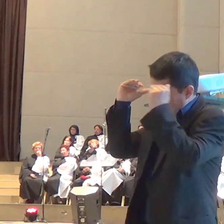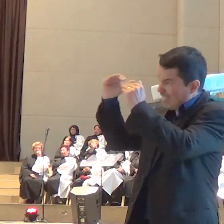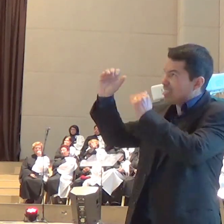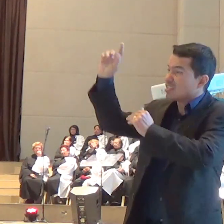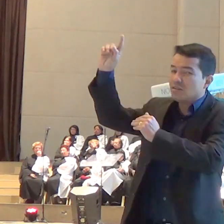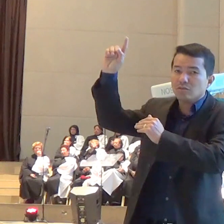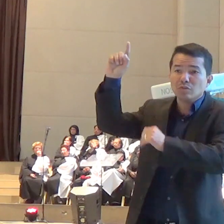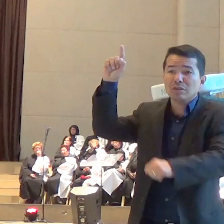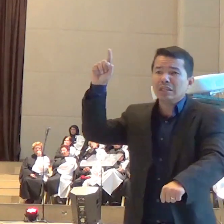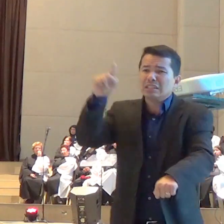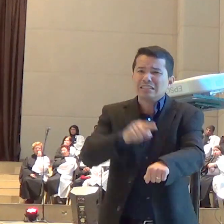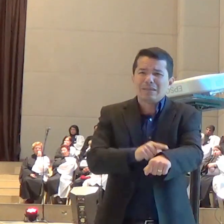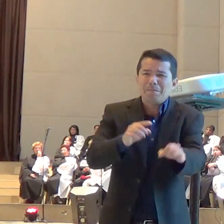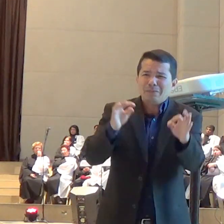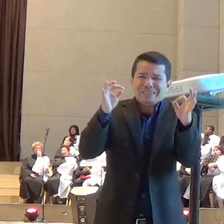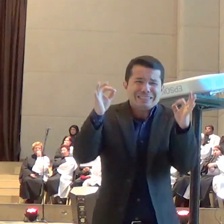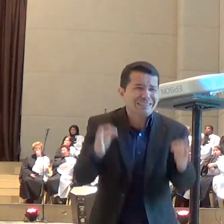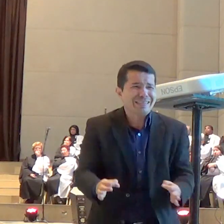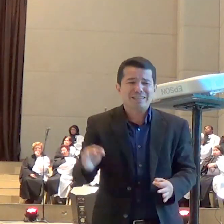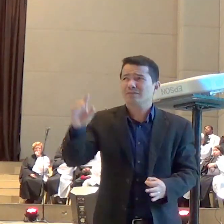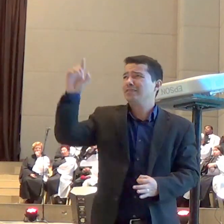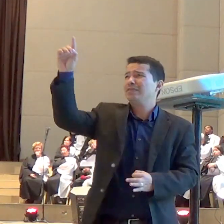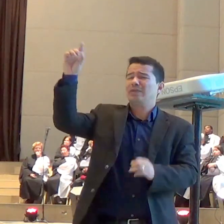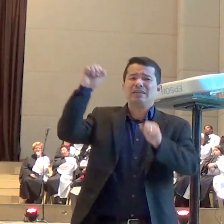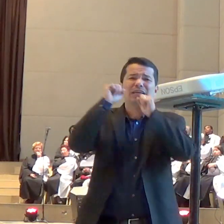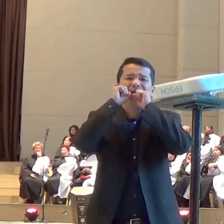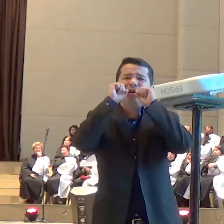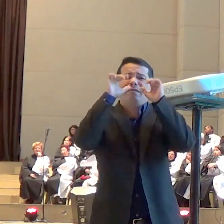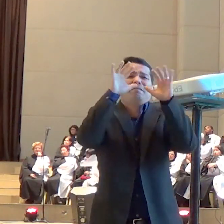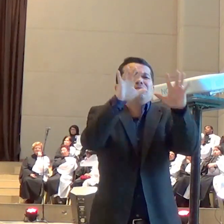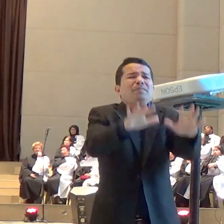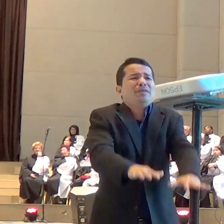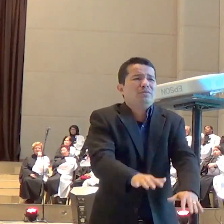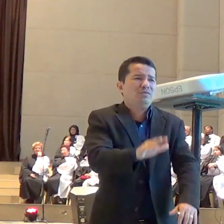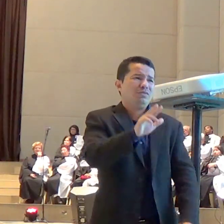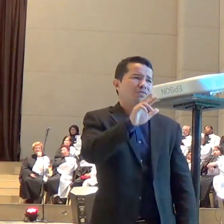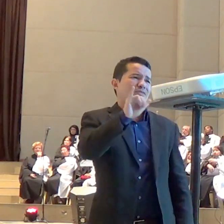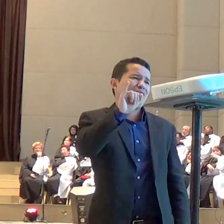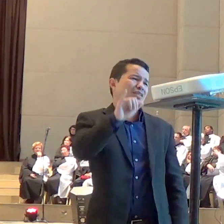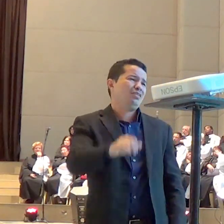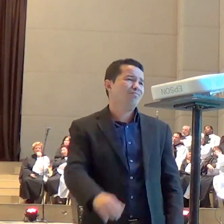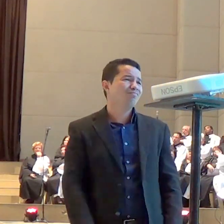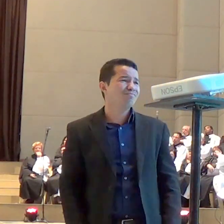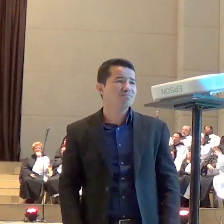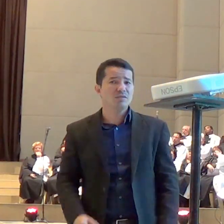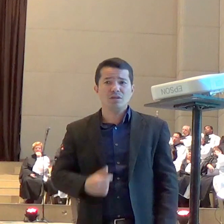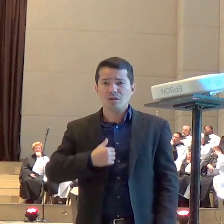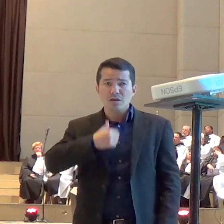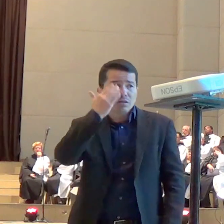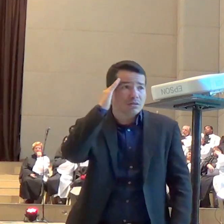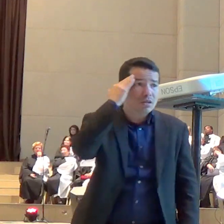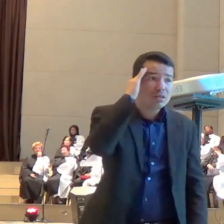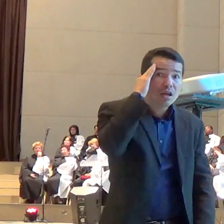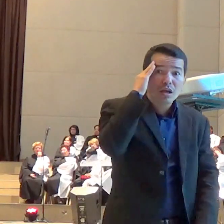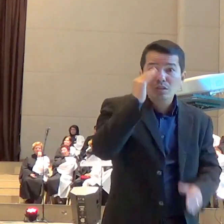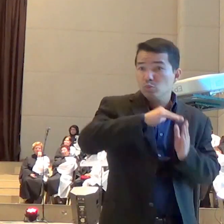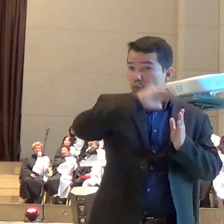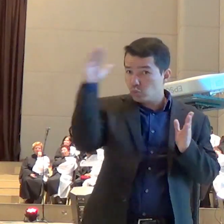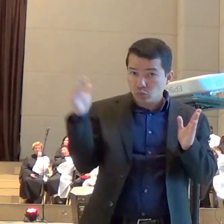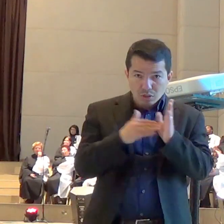exalta ele nos levanta eu não vou entender tudo mas eu sei que Deus está agindo eu creio que era um